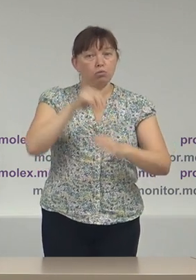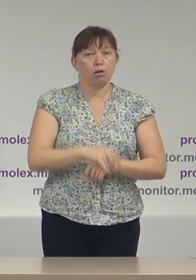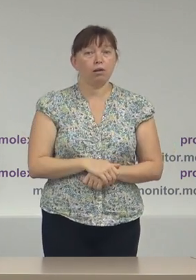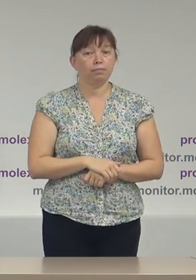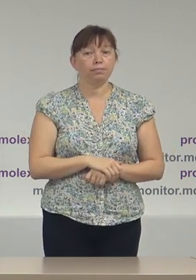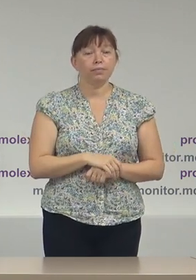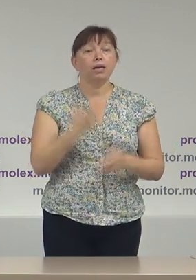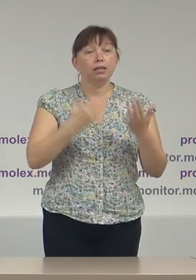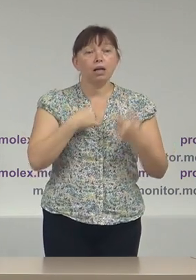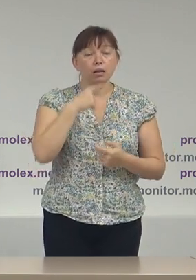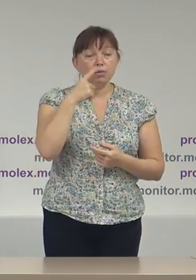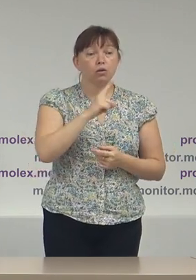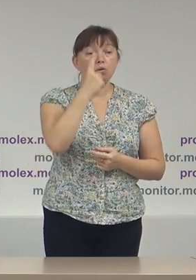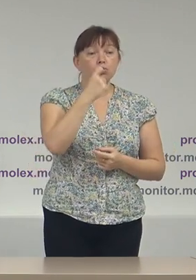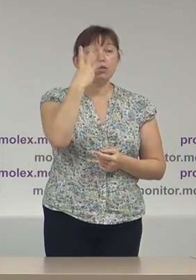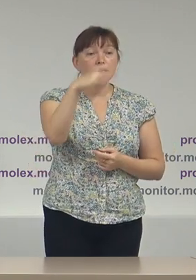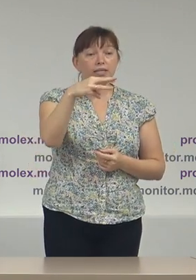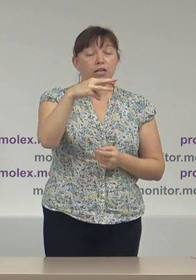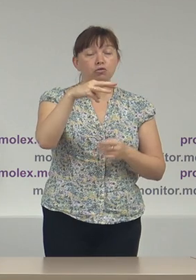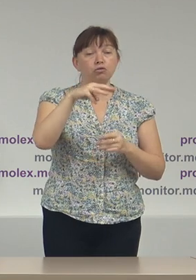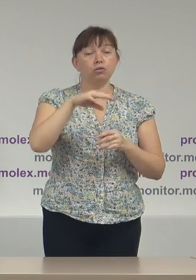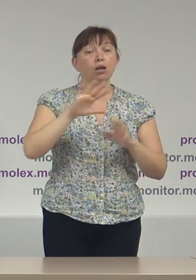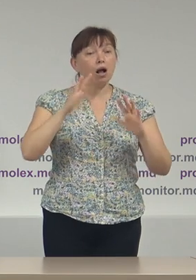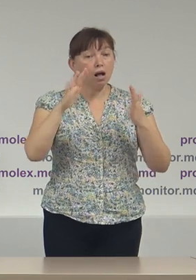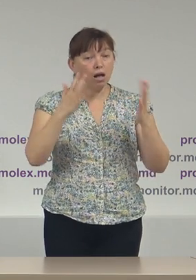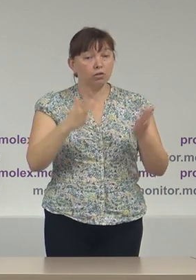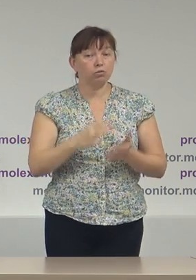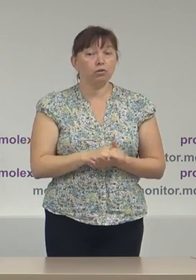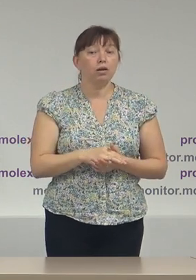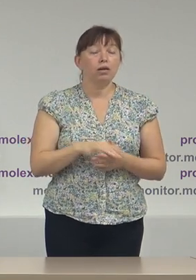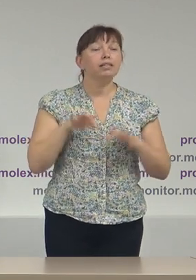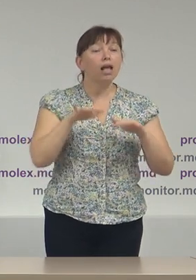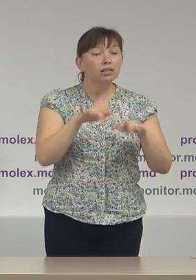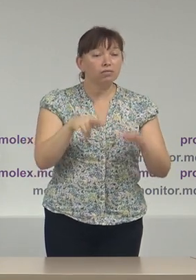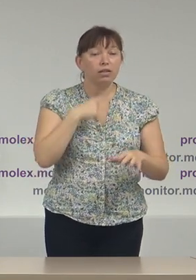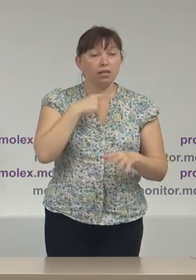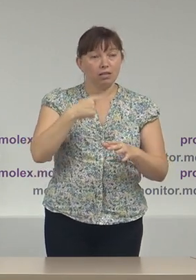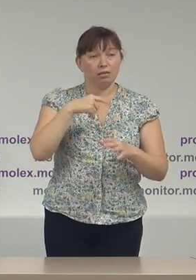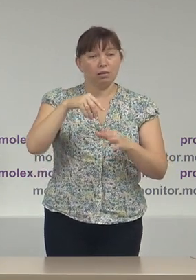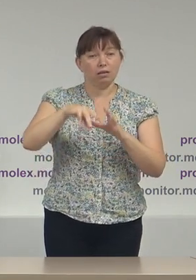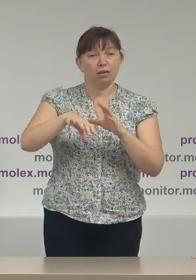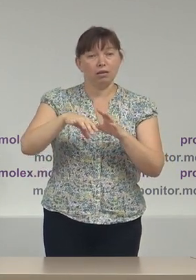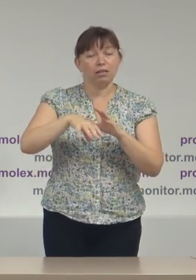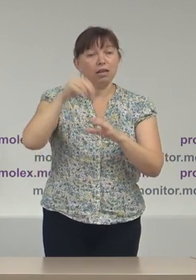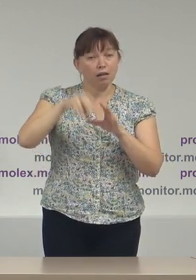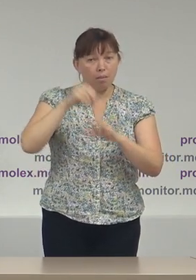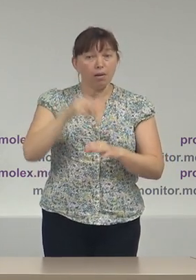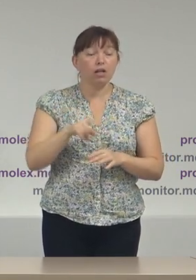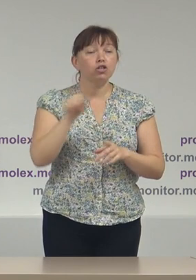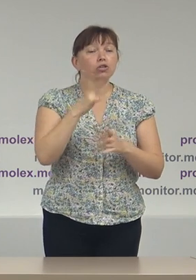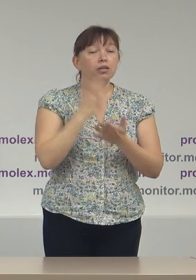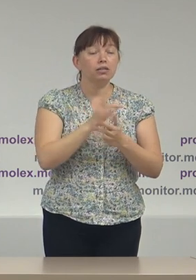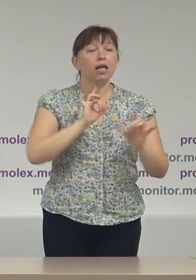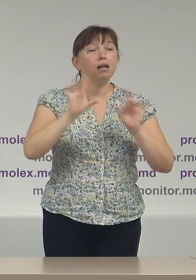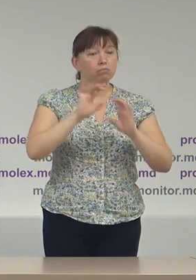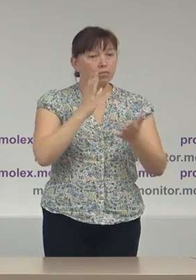Dacă am zis că 130 de cazuri sunt de activități de campanie în ce ce privește publicitatea vedem o